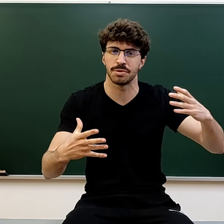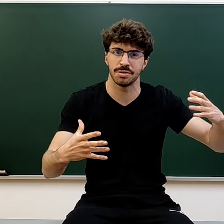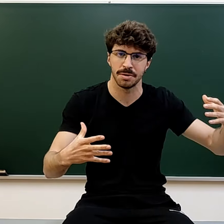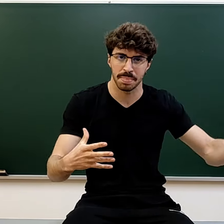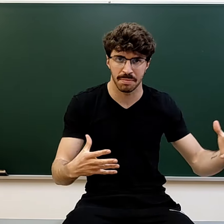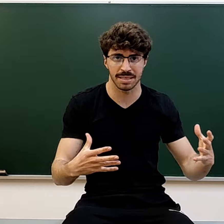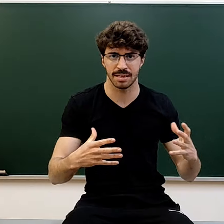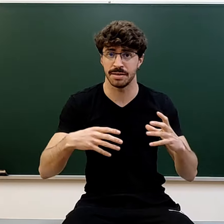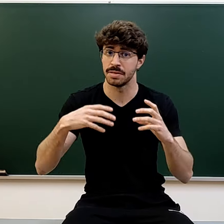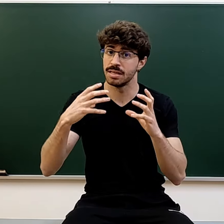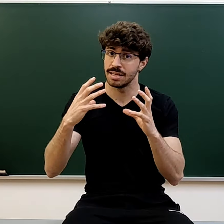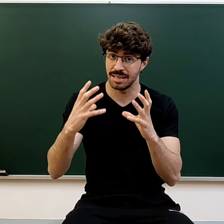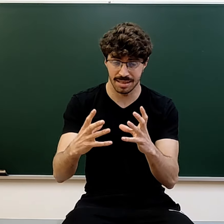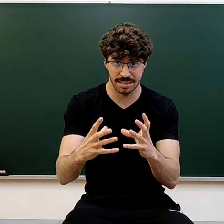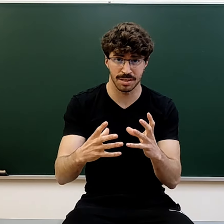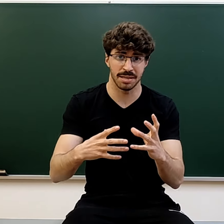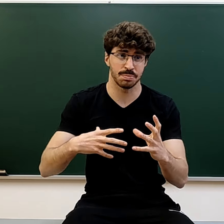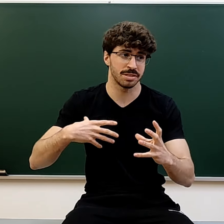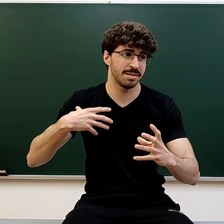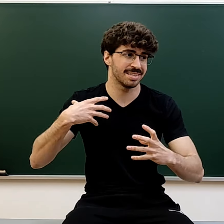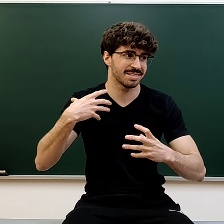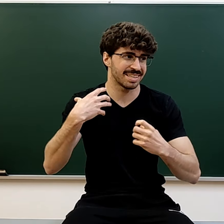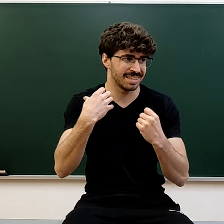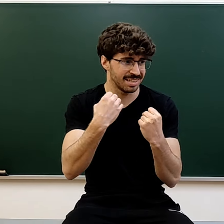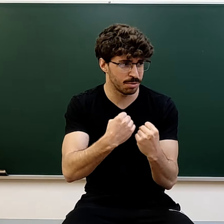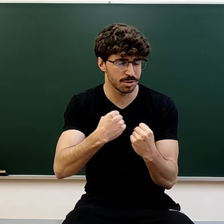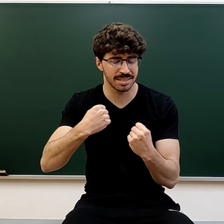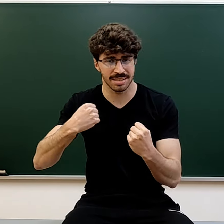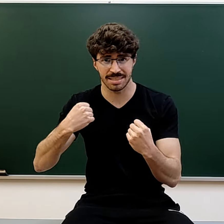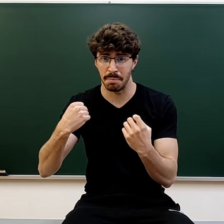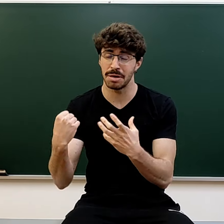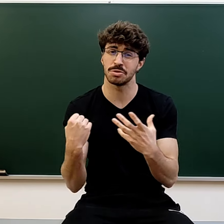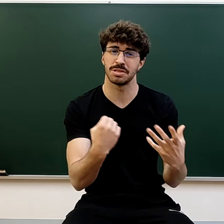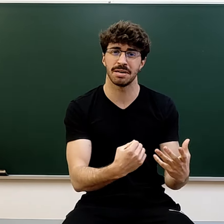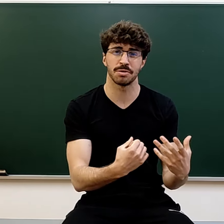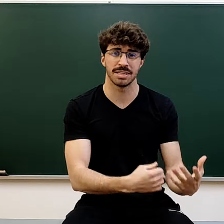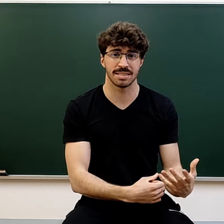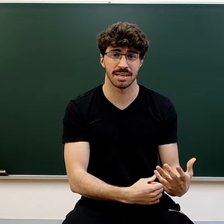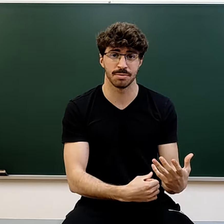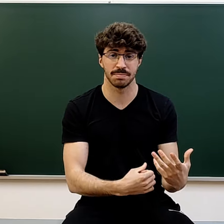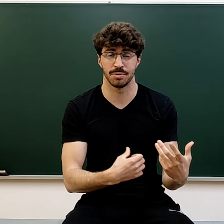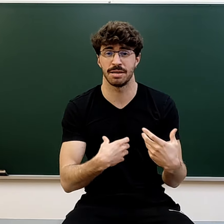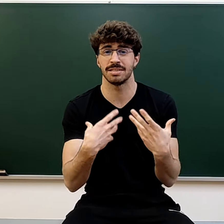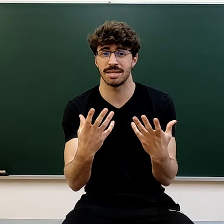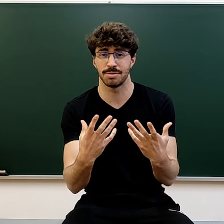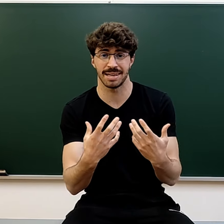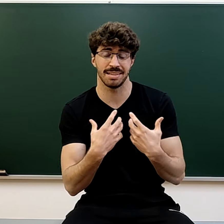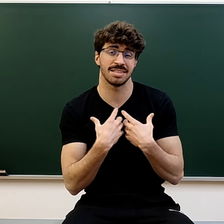poco más allá. De hecho, también es posible que incluso te sientas menos motivado con esa asignatura, porque una asignatura que te hace